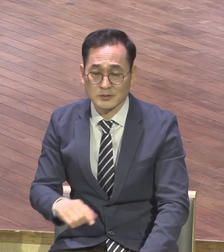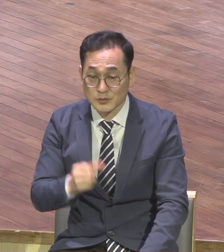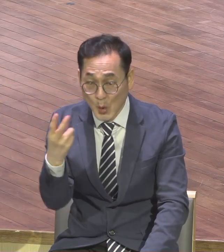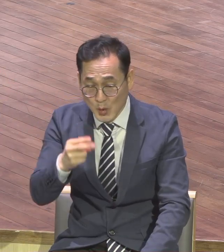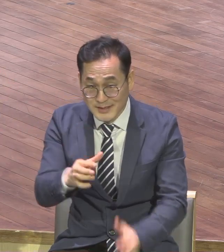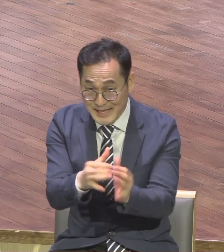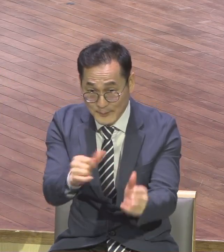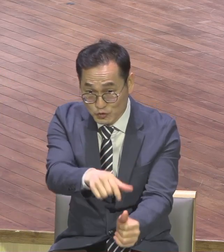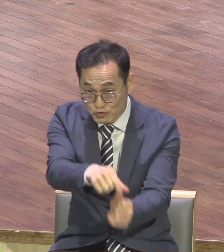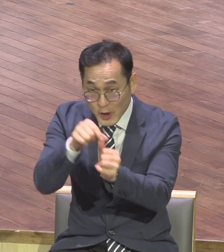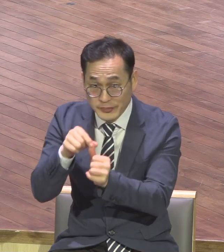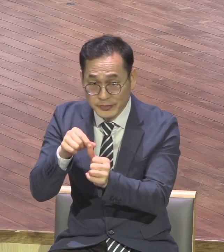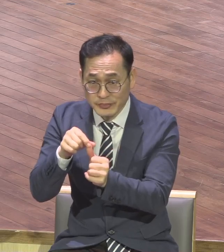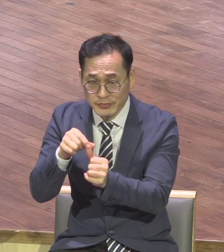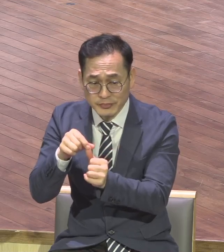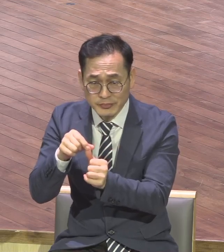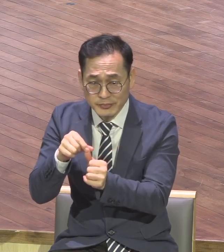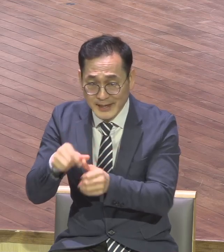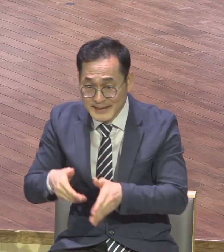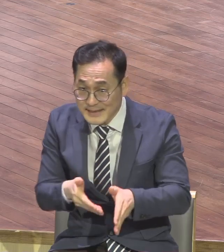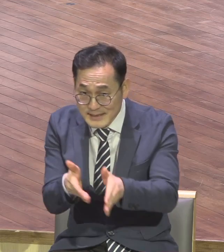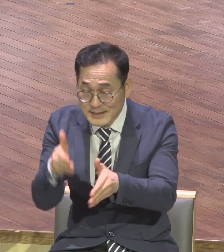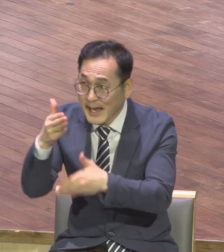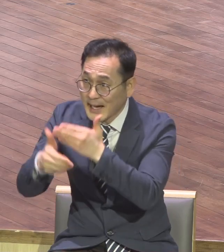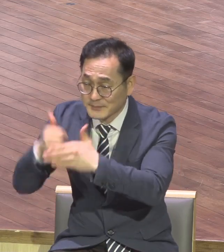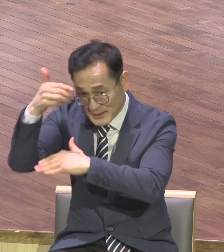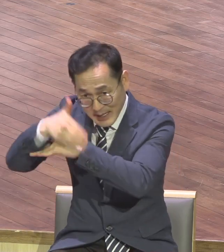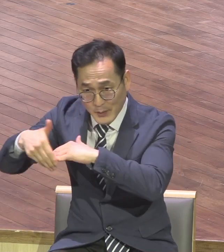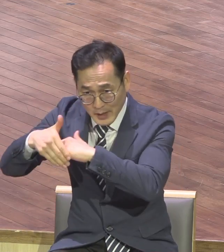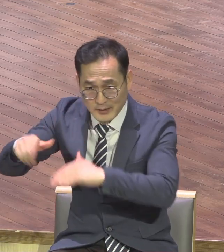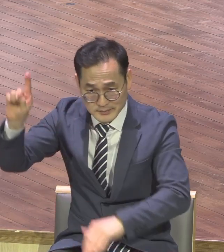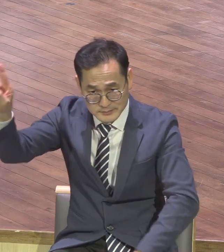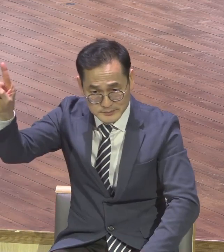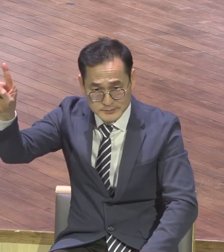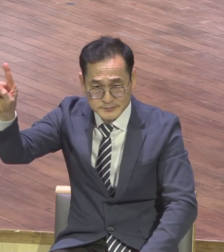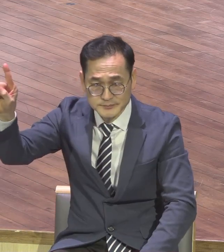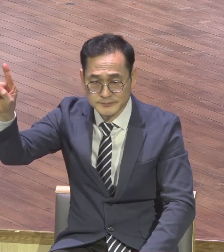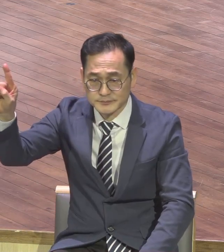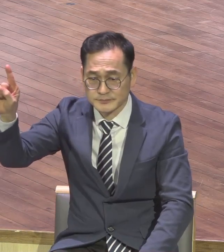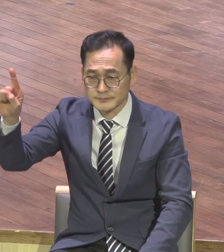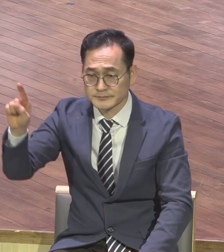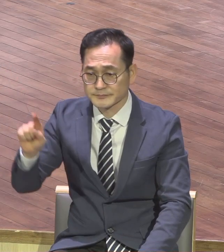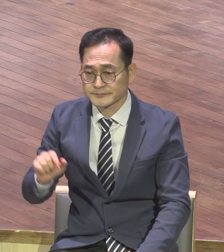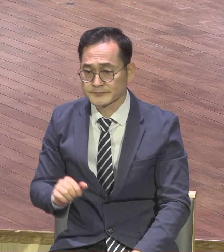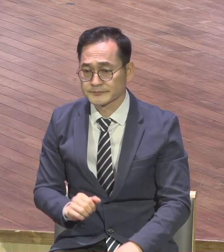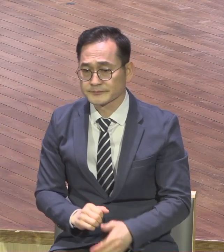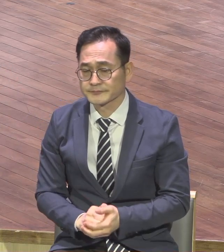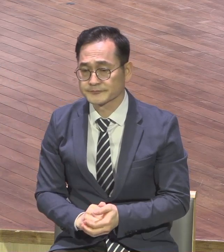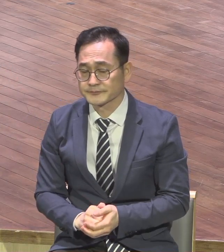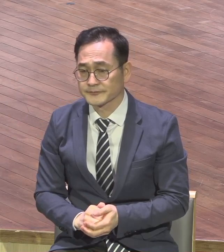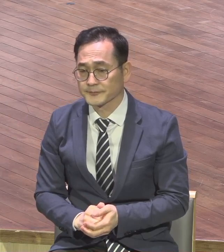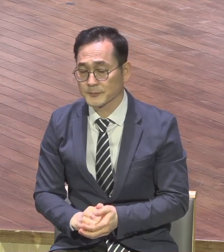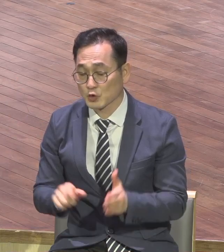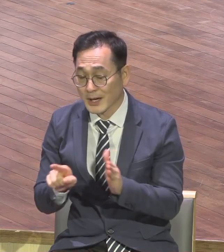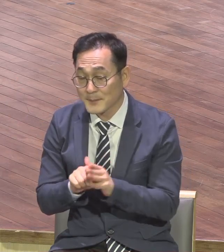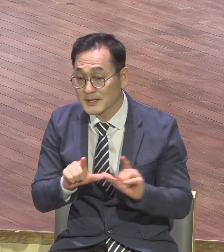구원한 이 구원의 길도 하나님이 홀로 열었셨어요 우리가 신앙생활을 하면서 이를